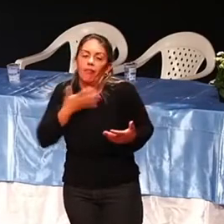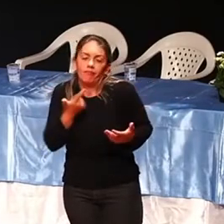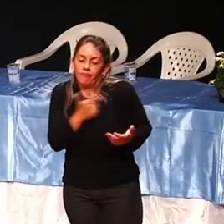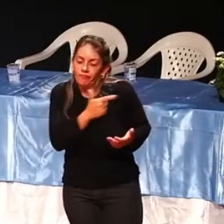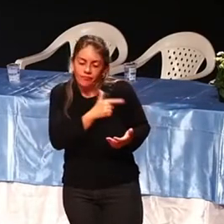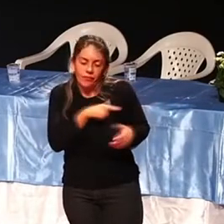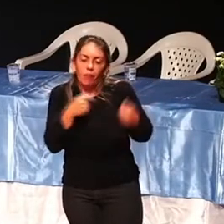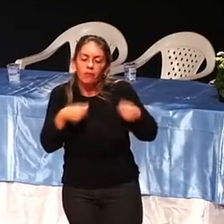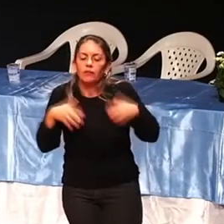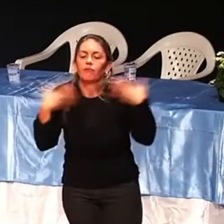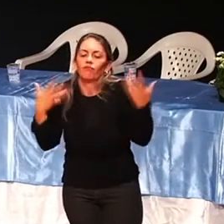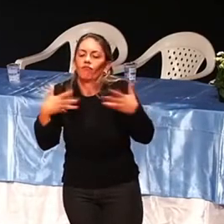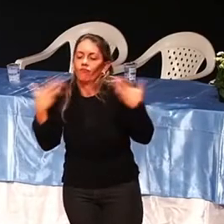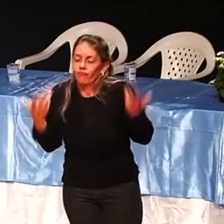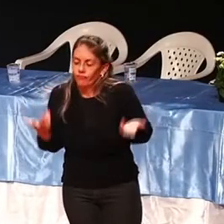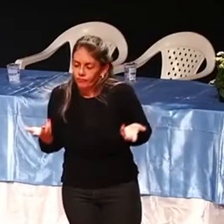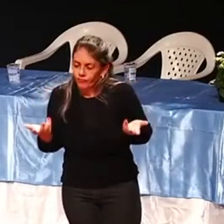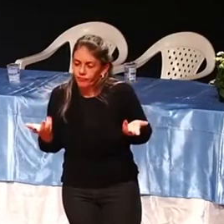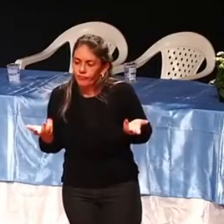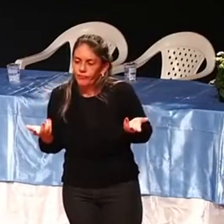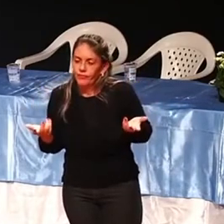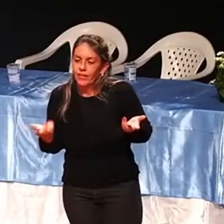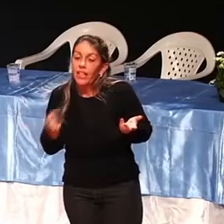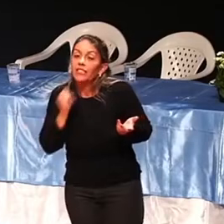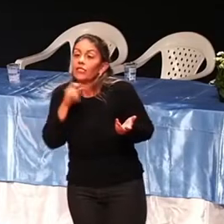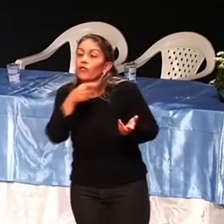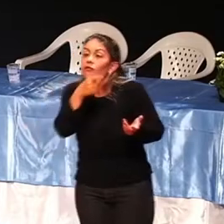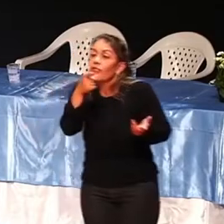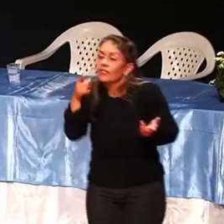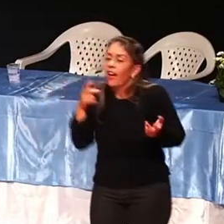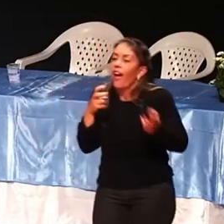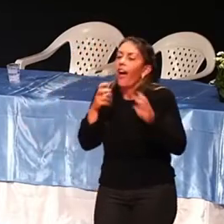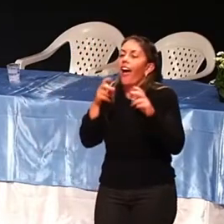motivar. Quem riu demais é quem está com a carcinha velha.